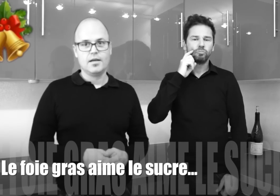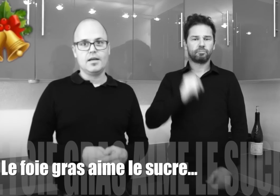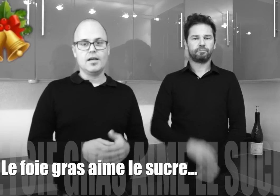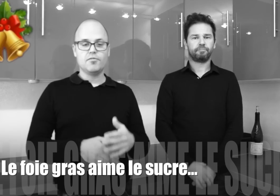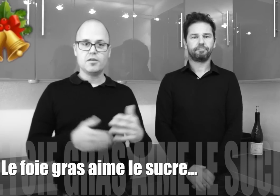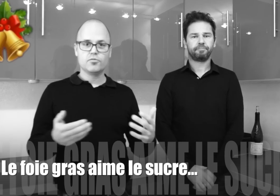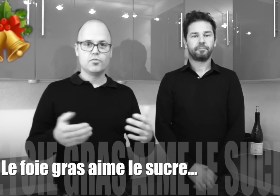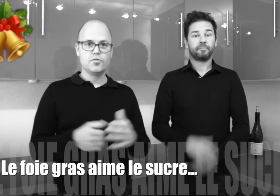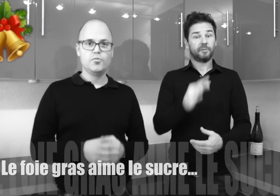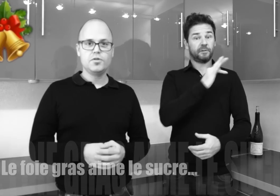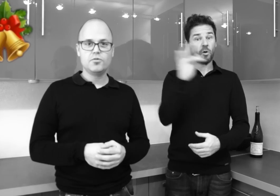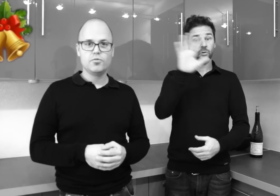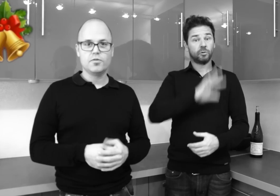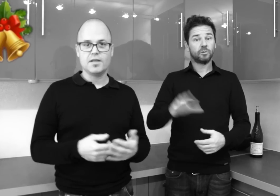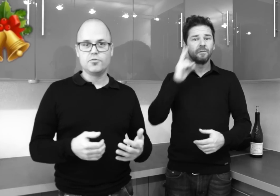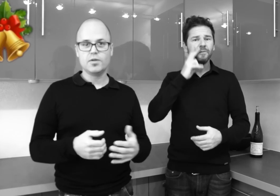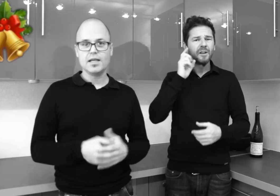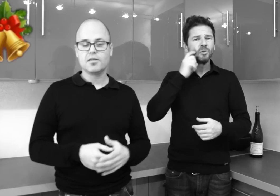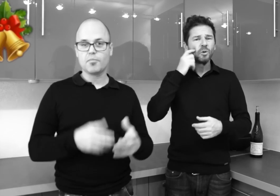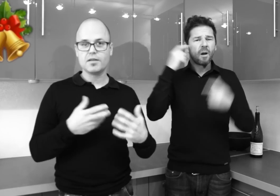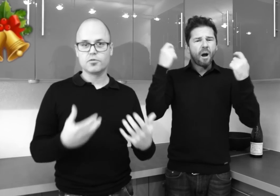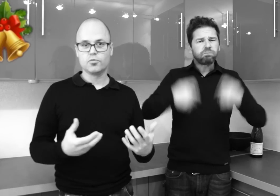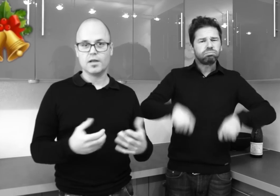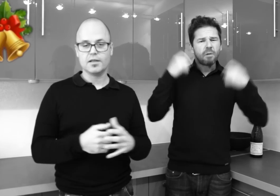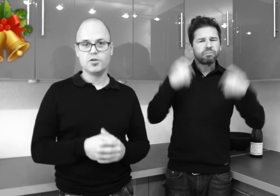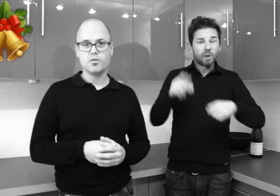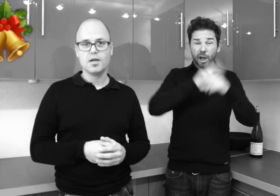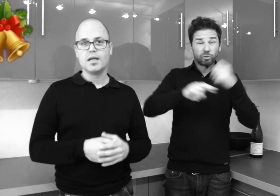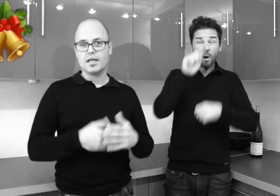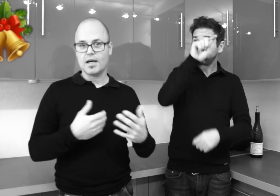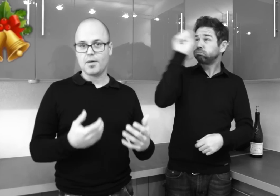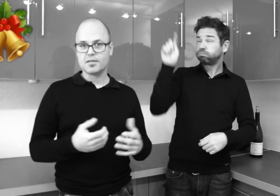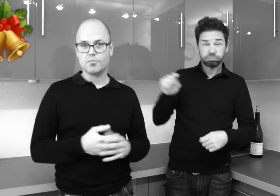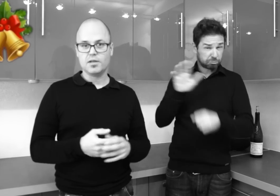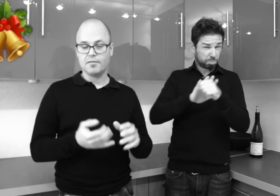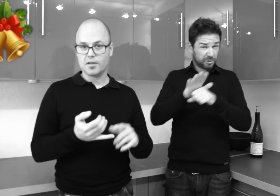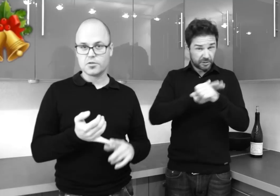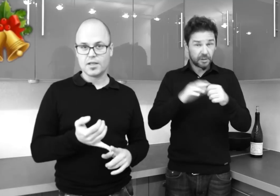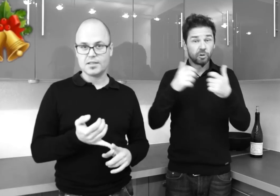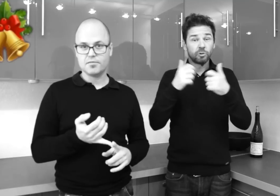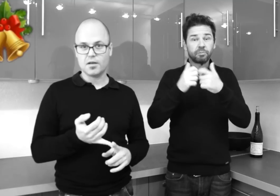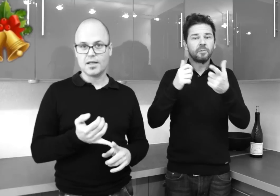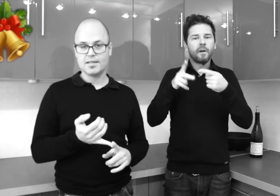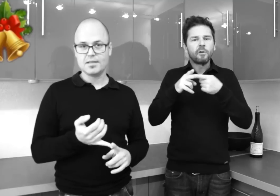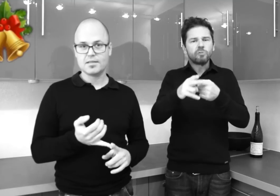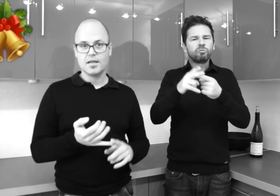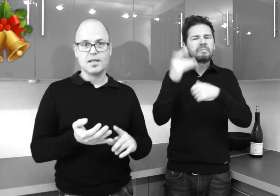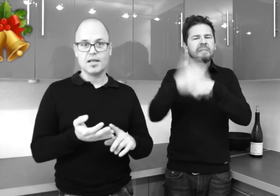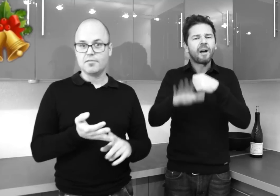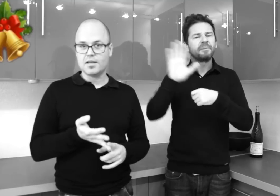Et en France, on trouve une multitude de vins sucrés dans presque toutes les régions. Il y a par exemple les vins d'Ange Tardive en Alsace, il a les vins